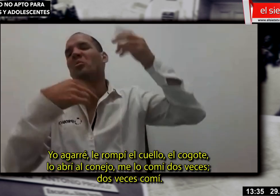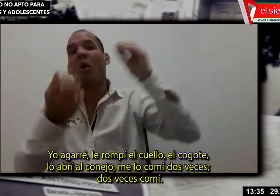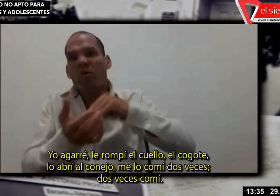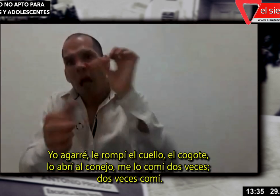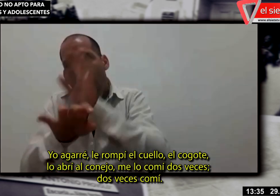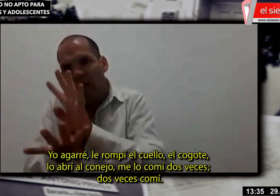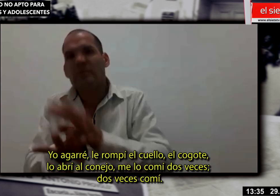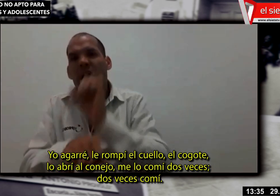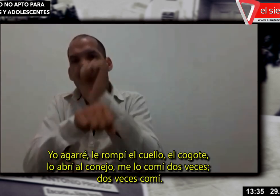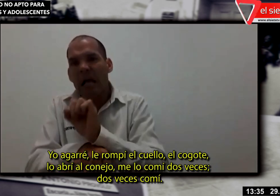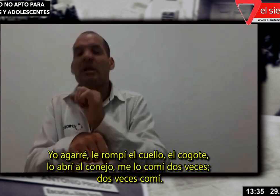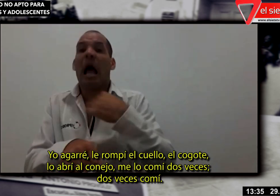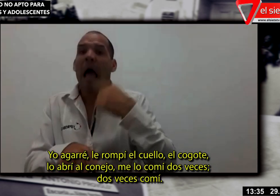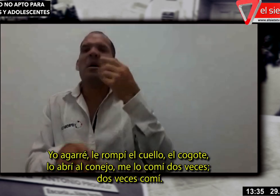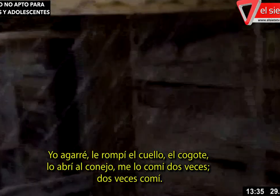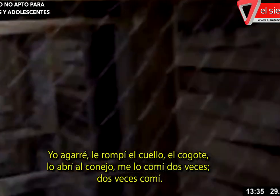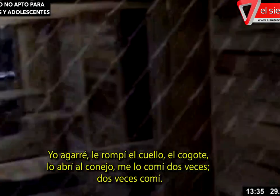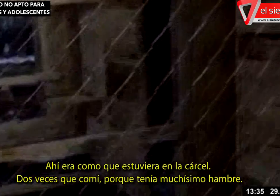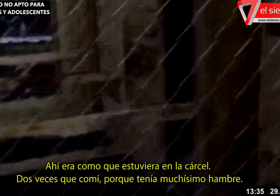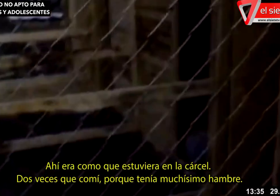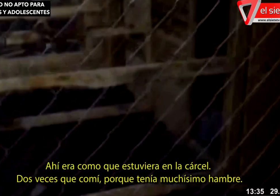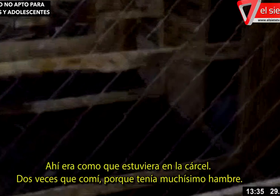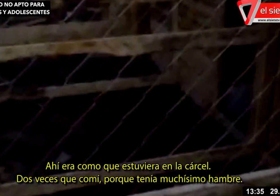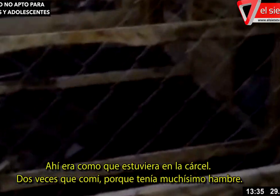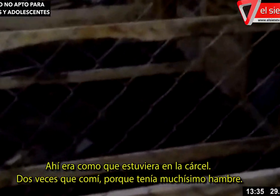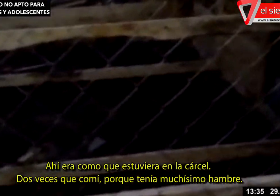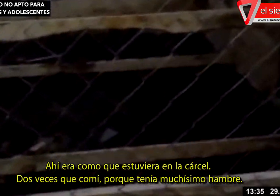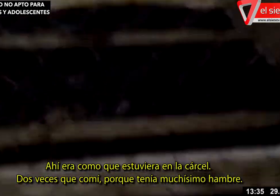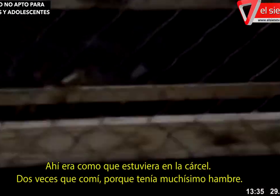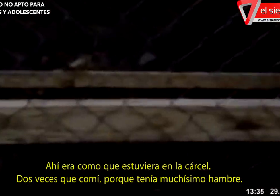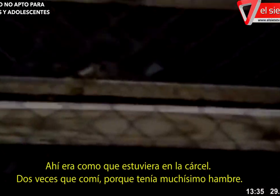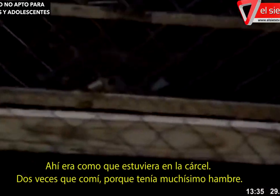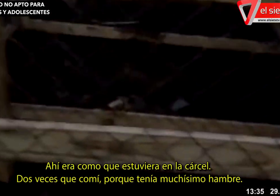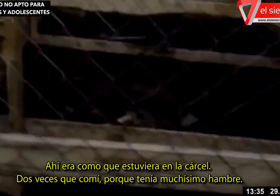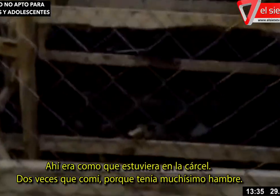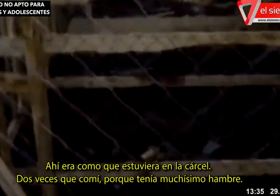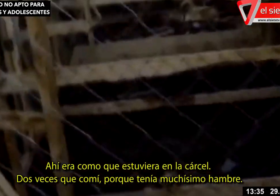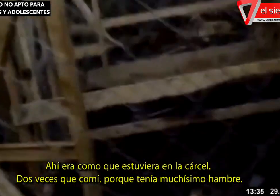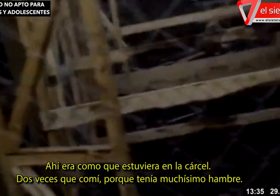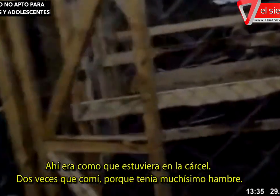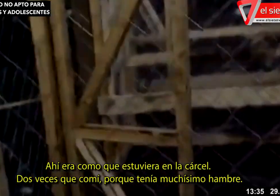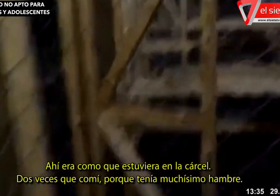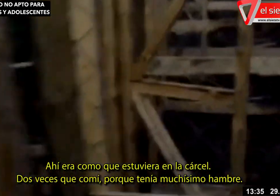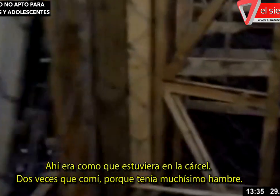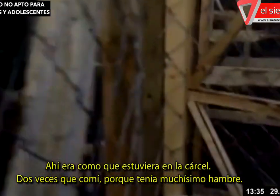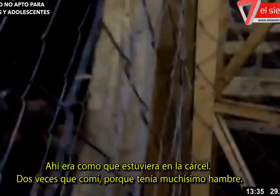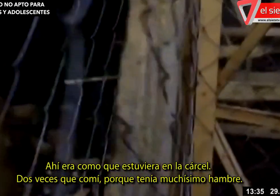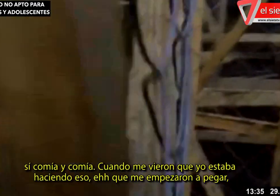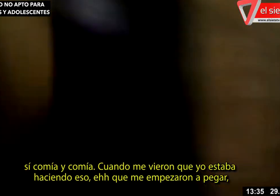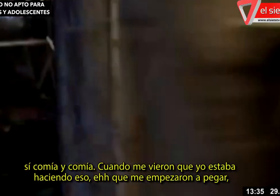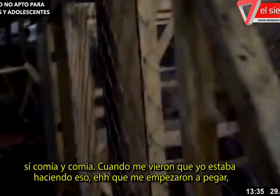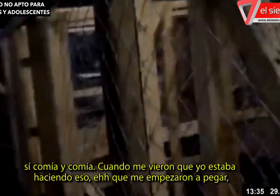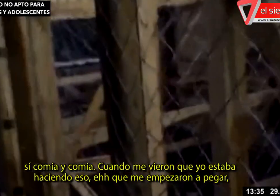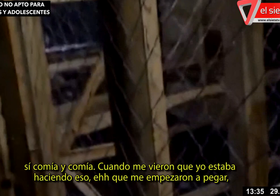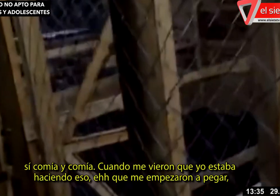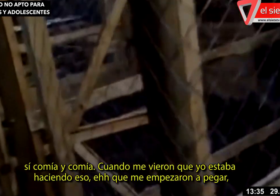Dos veces, dos veces comí. Ahí era como que estuviera en la cárcel. Dos veces que comí porque tenía muchísimo hambre.